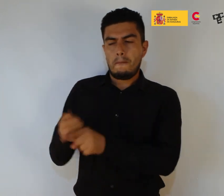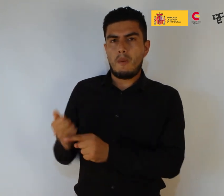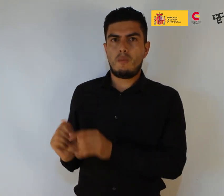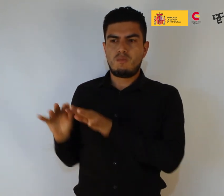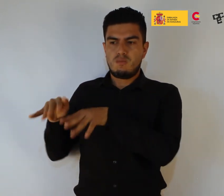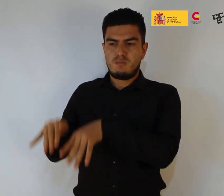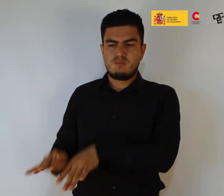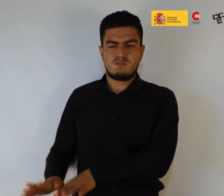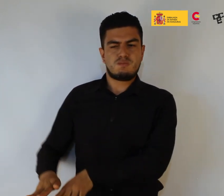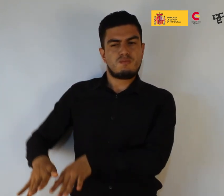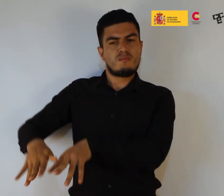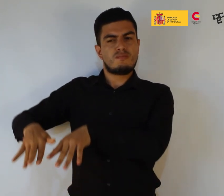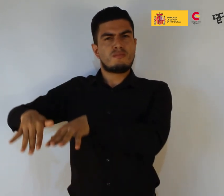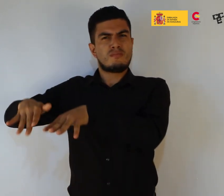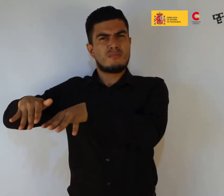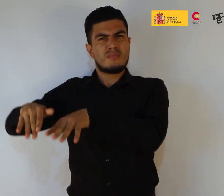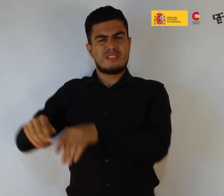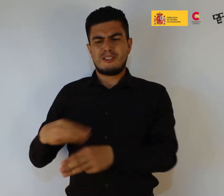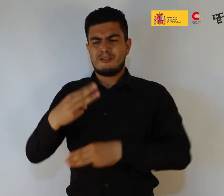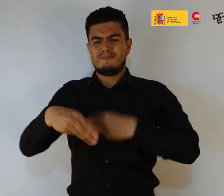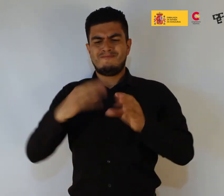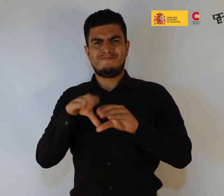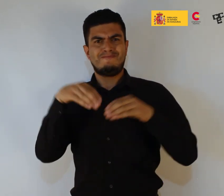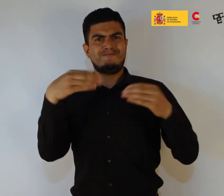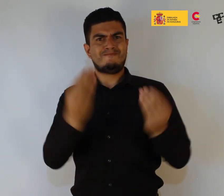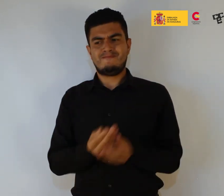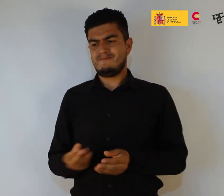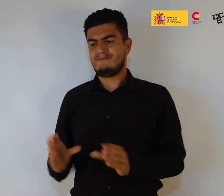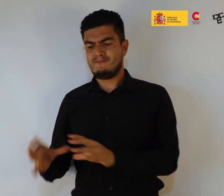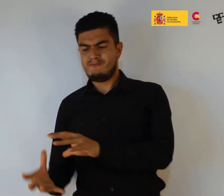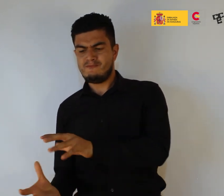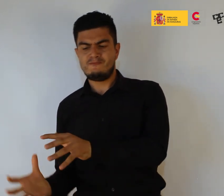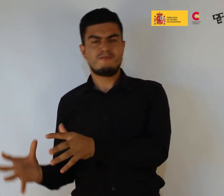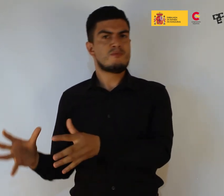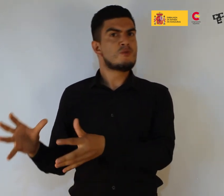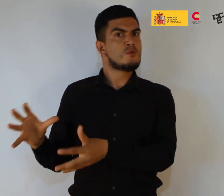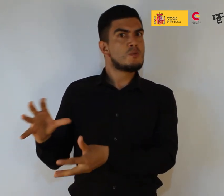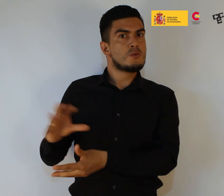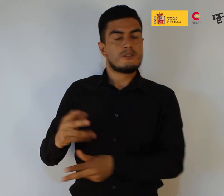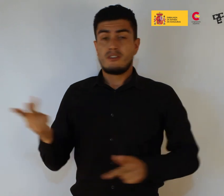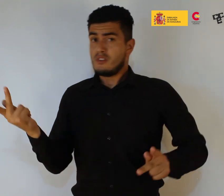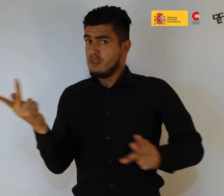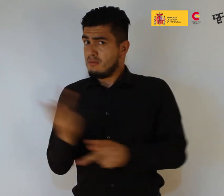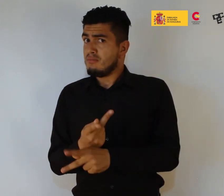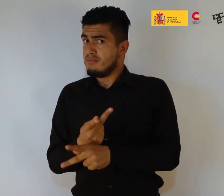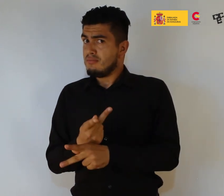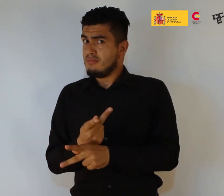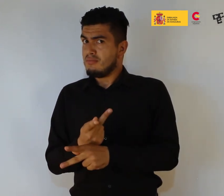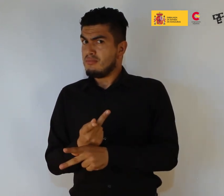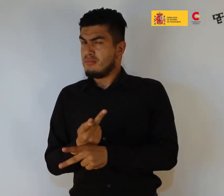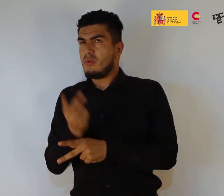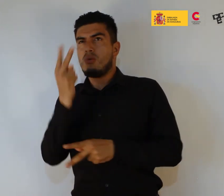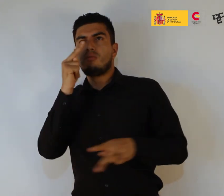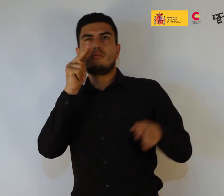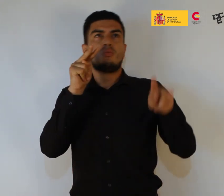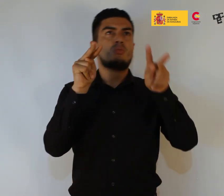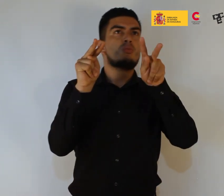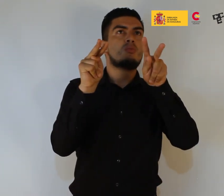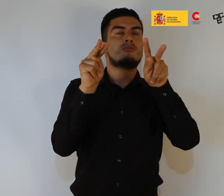climáticos extremos en todo el mundo y juega con la ironía de trasladar la abstracción de ambos datos a un lenguaje que podría parecer